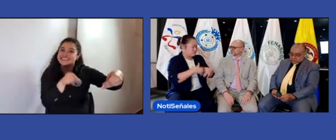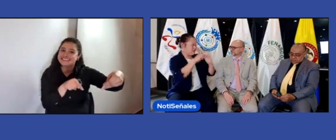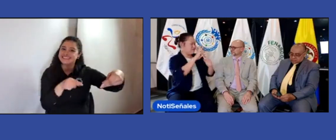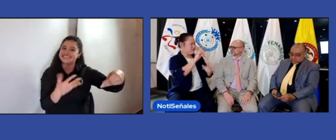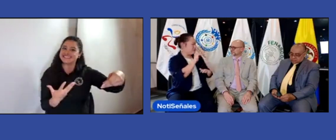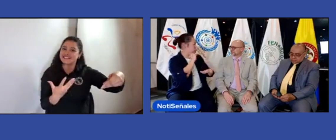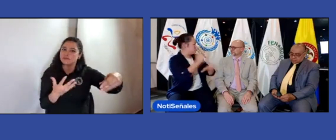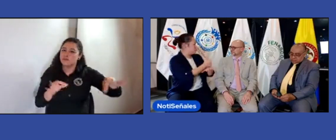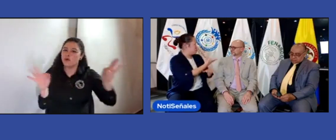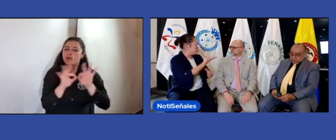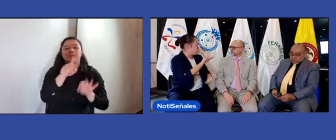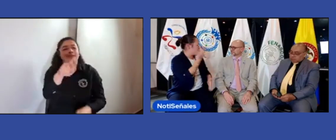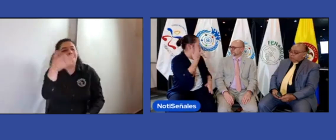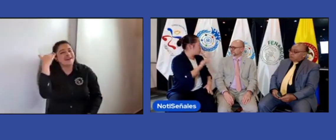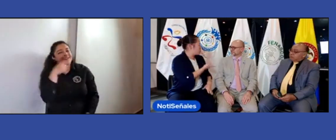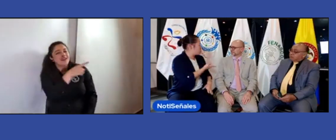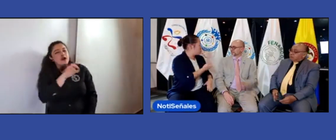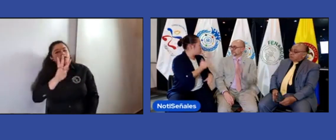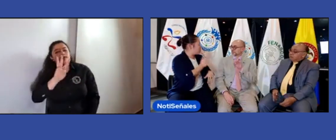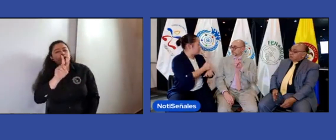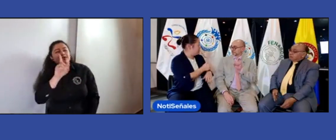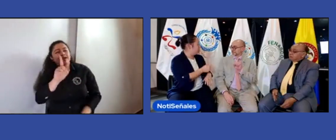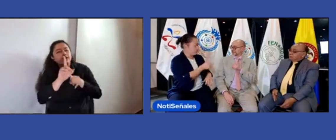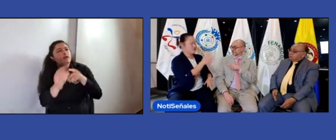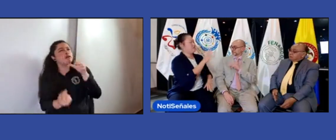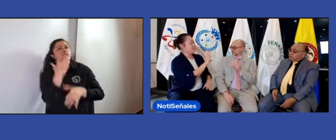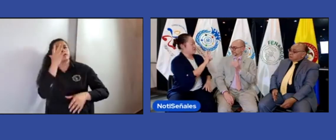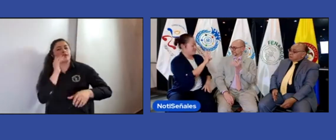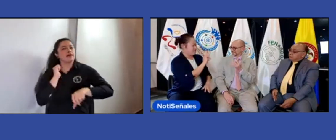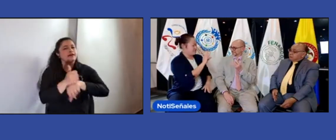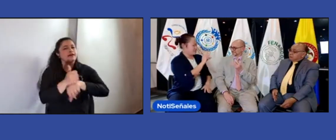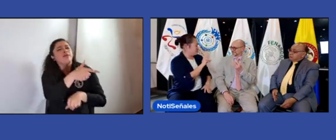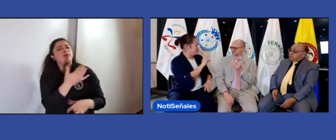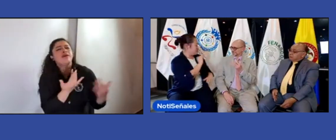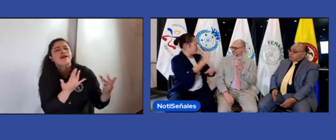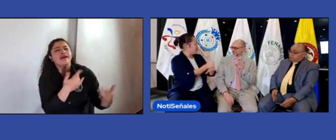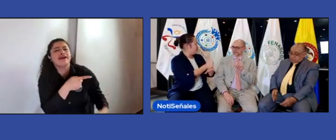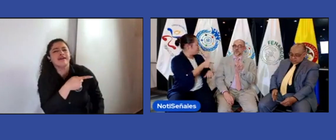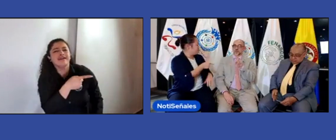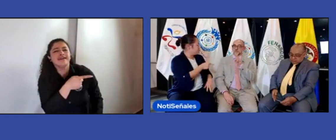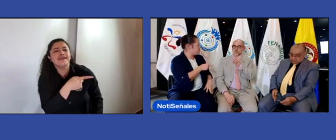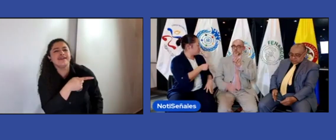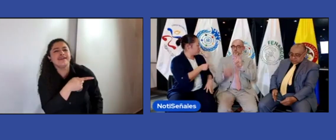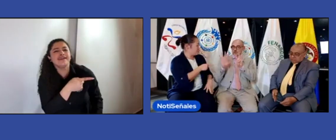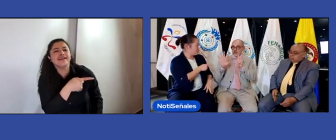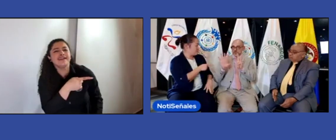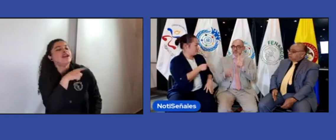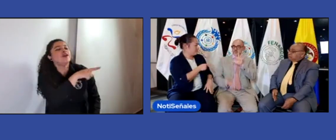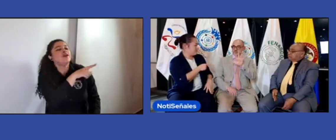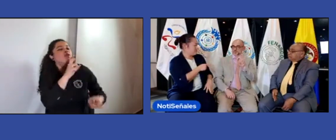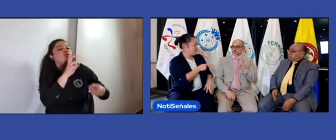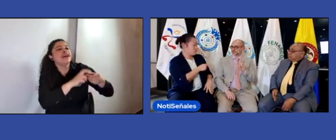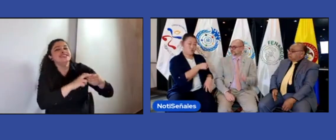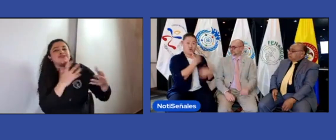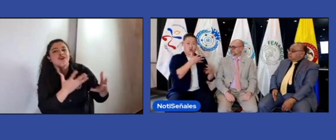asociaciones. ¿Cuándo fue que se creó la WFD? ¿El capítulo de jóvenes? ¿La sección de jóvenes? No, la WFD,